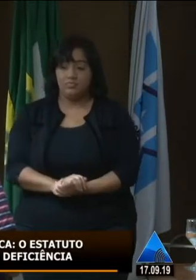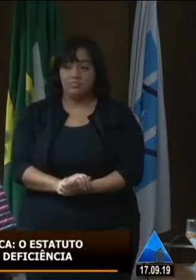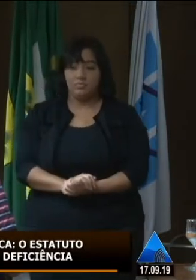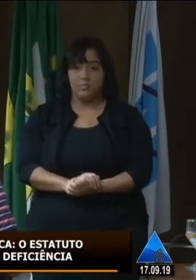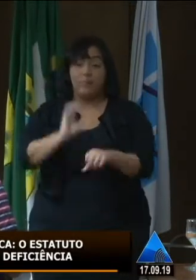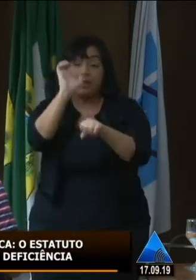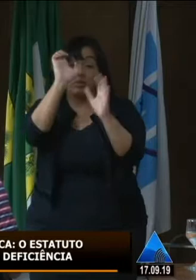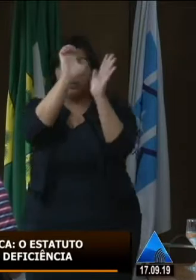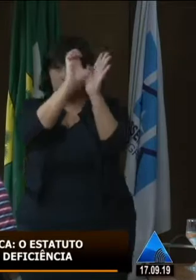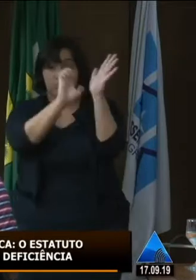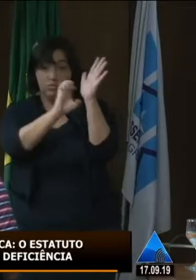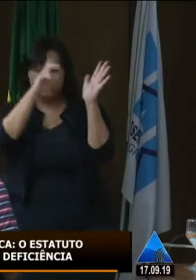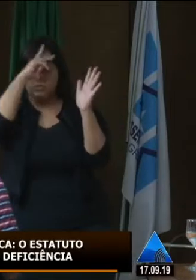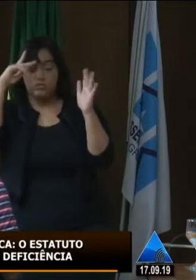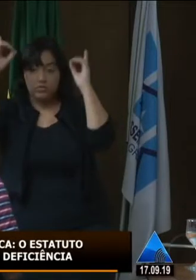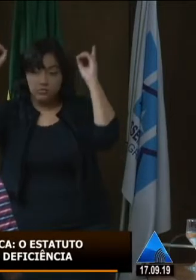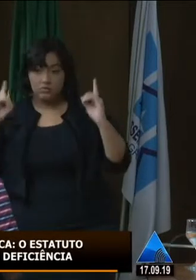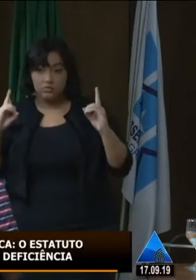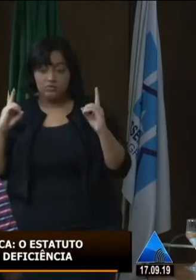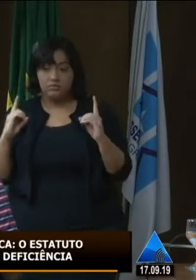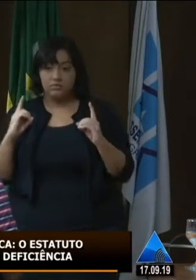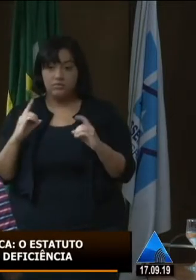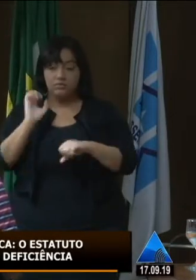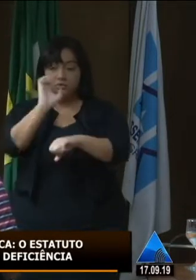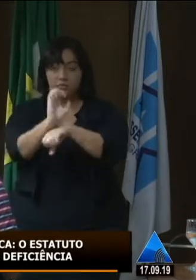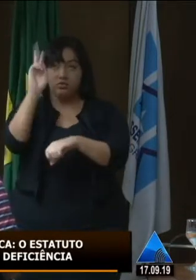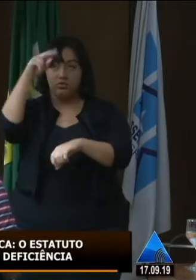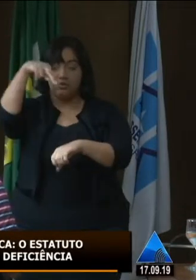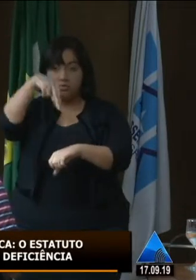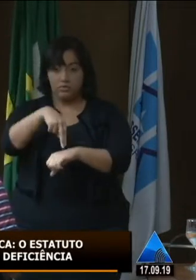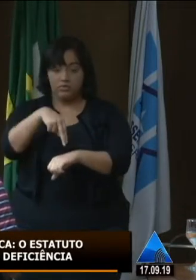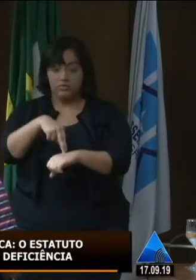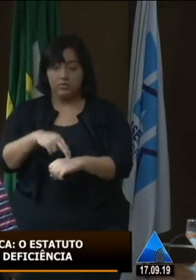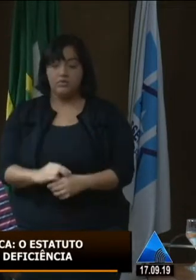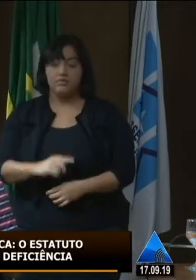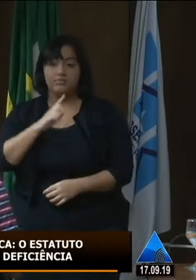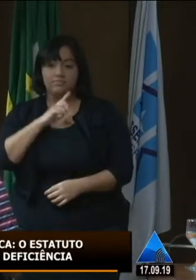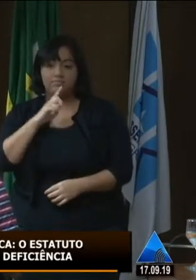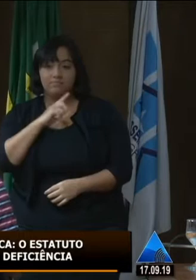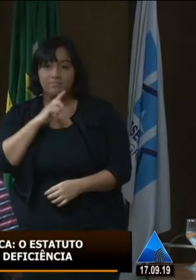Estatuto da Pessoa com Deficiência do Estado do Rio Grande do Norte dê uma atenção maior